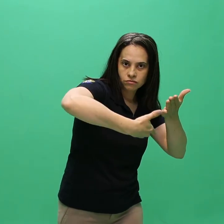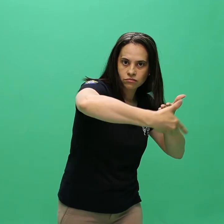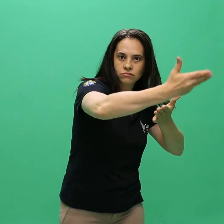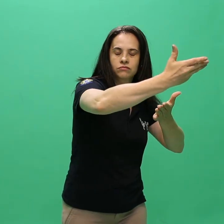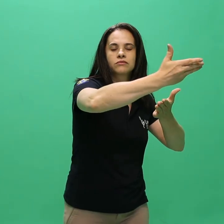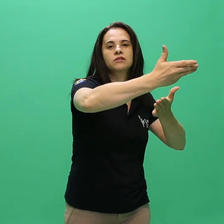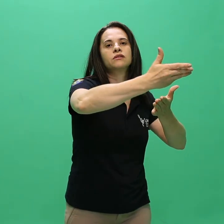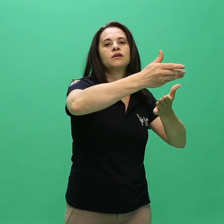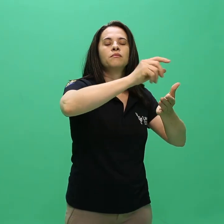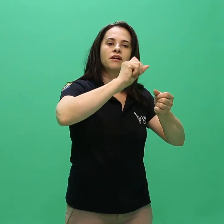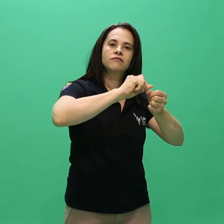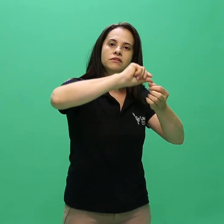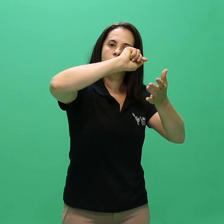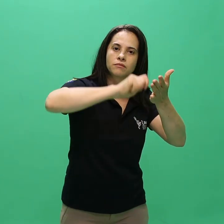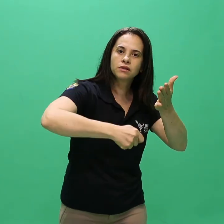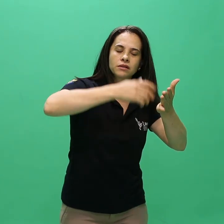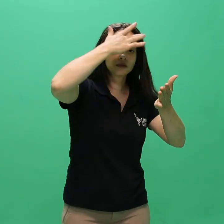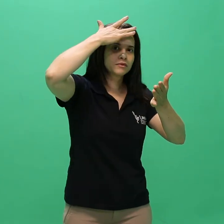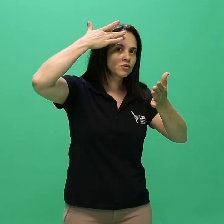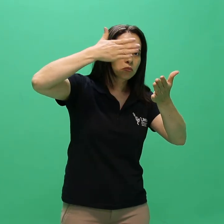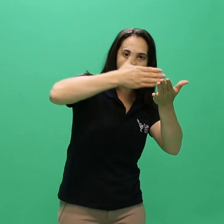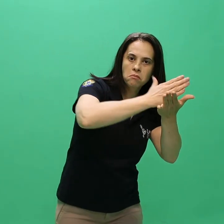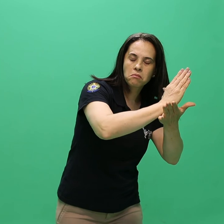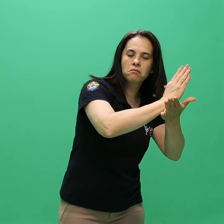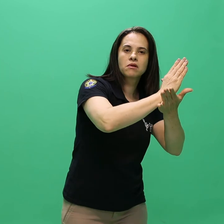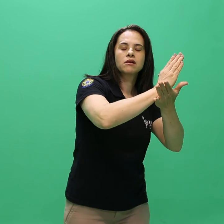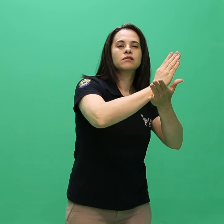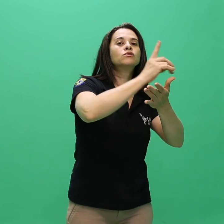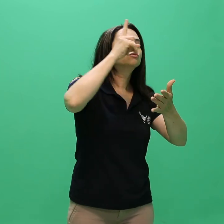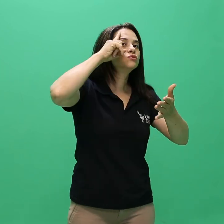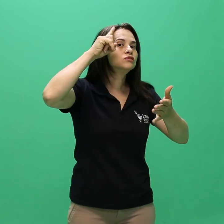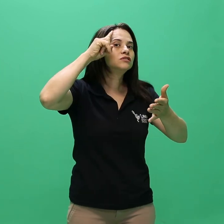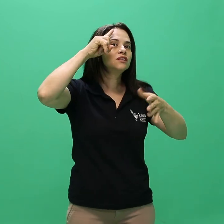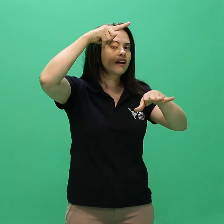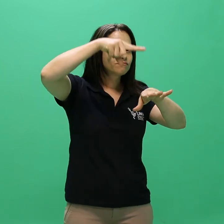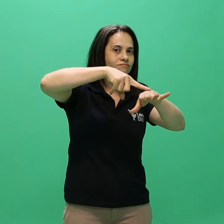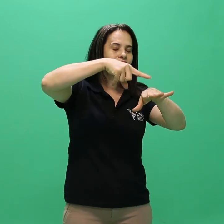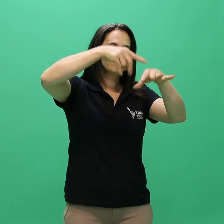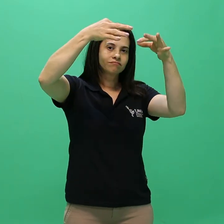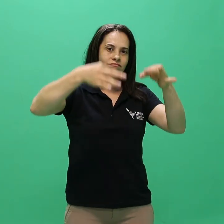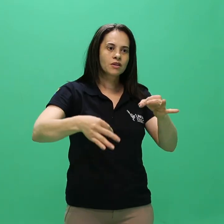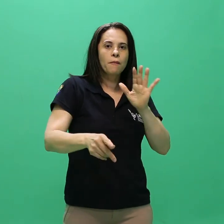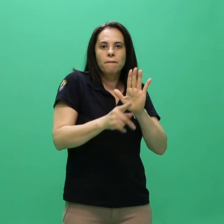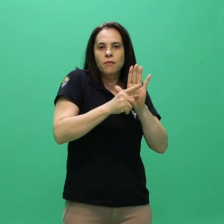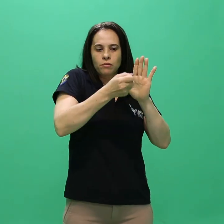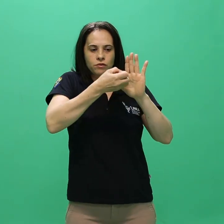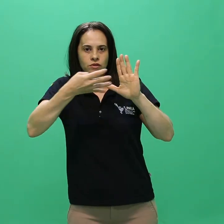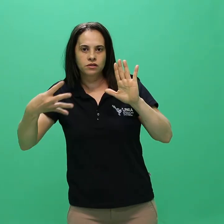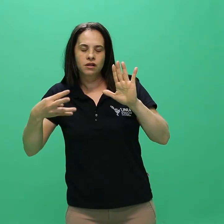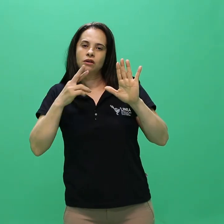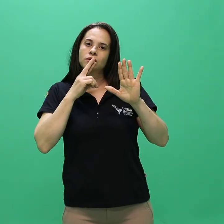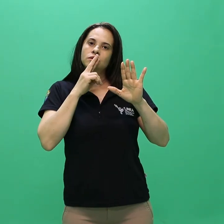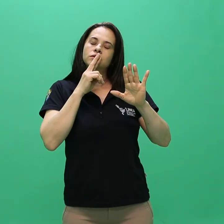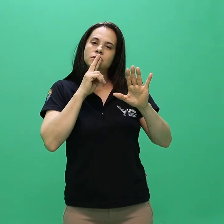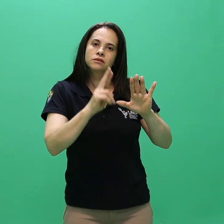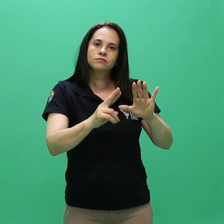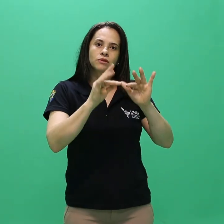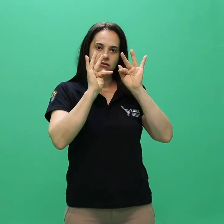enviada para a matrícula dos aprovados, em data estipulada no edital de resultado final.